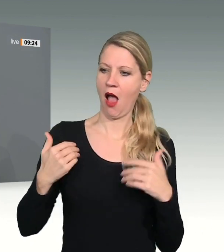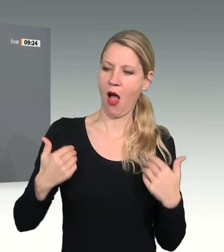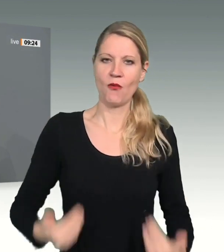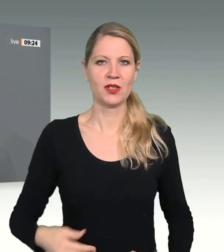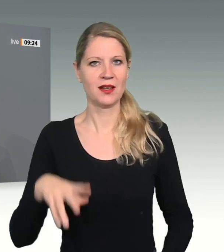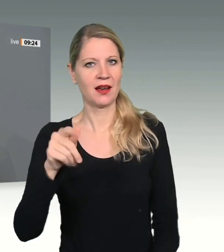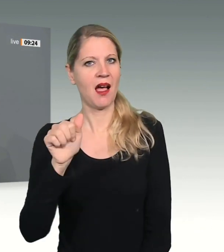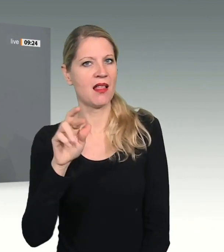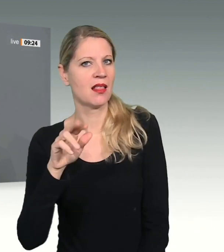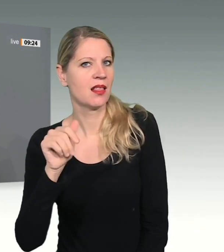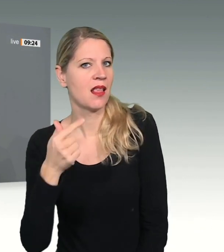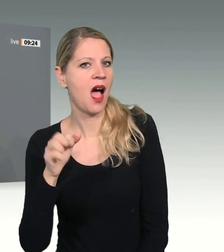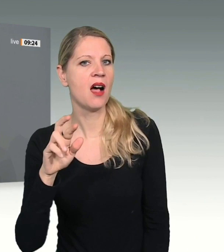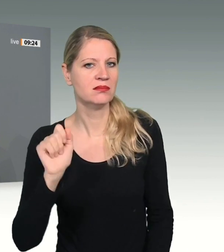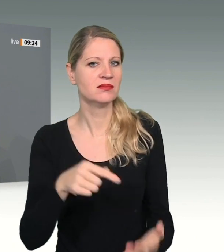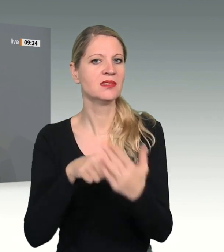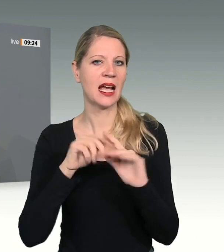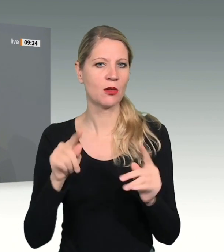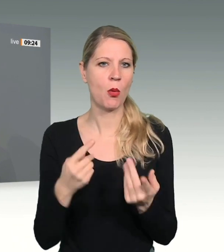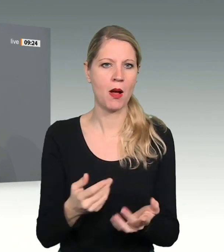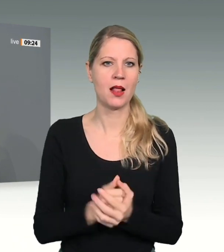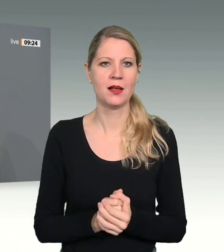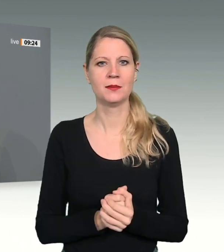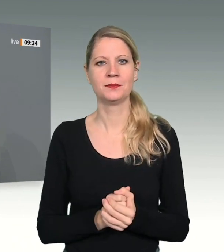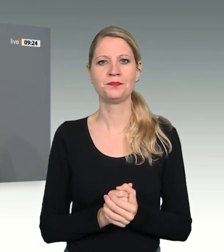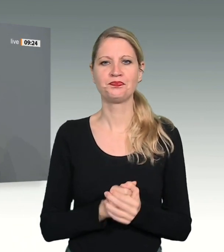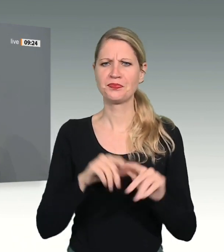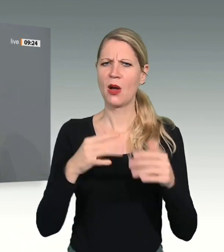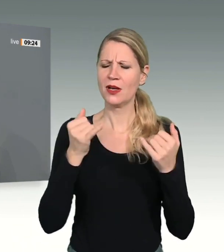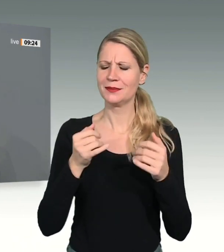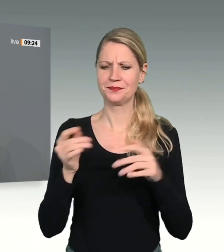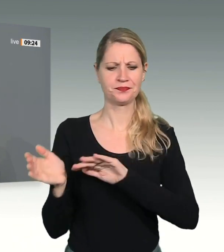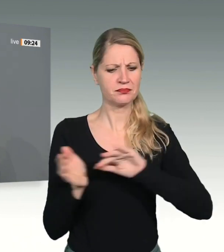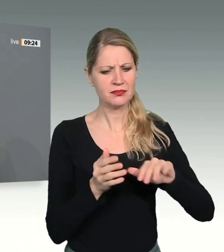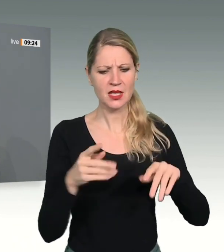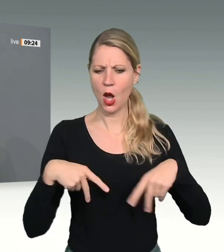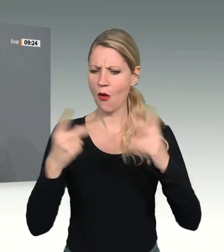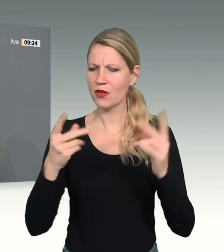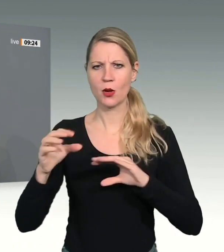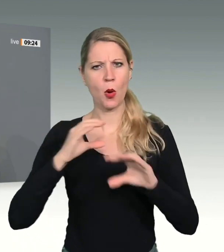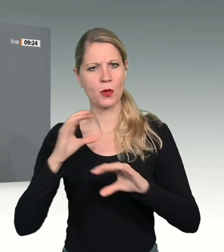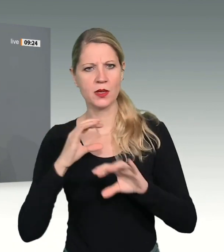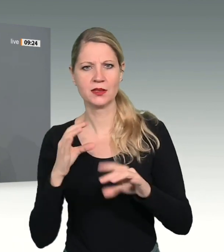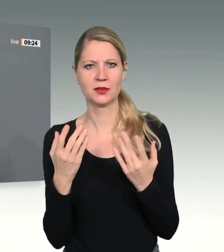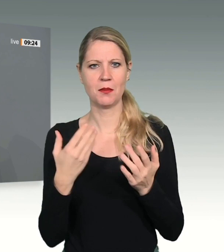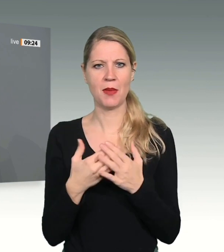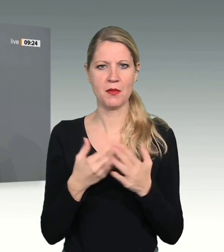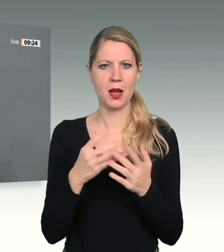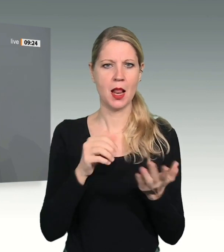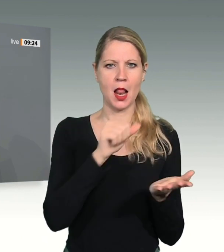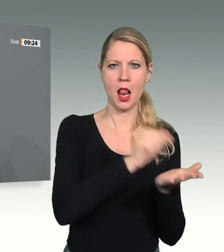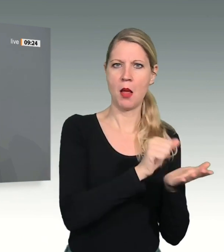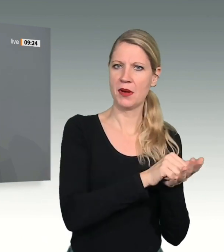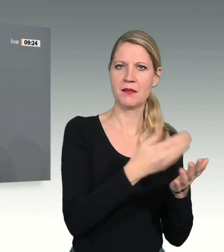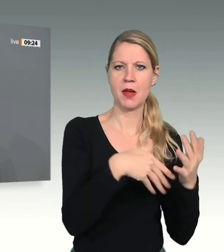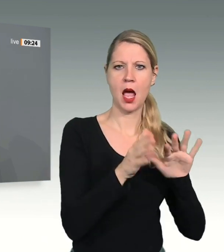Medien viel stärker in soziale Netzwerke verlagert hat, mit all den Gefahren für die Stabilität unserer